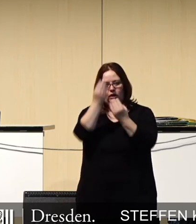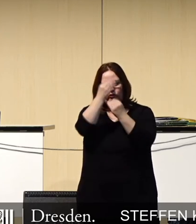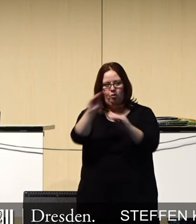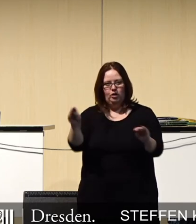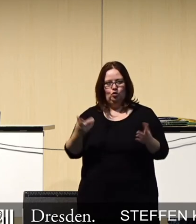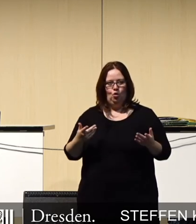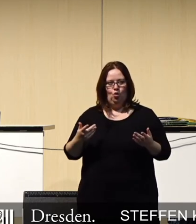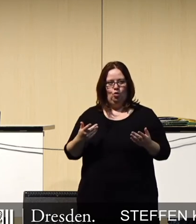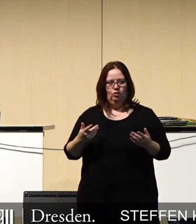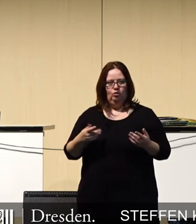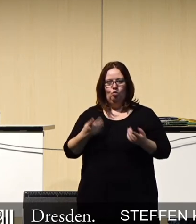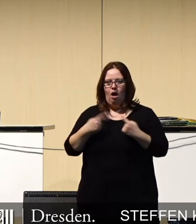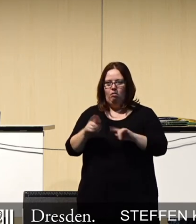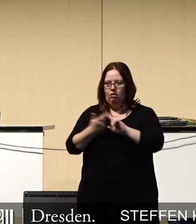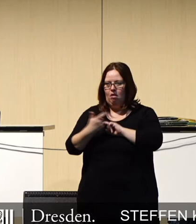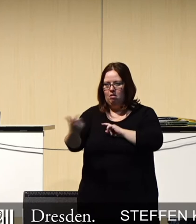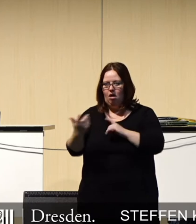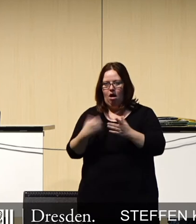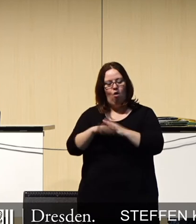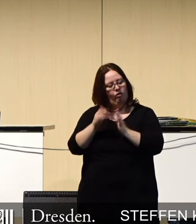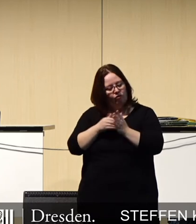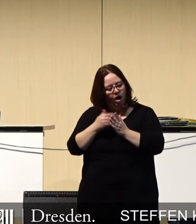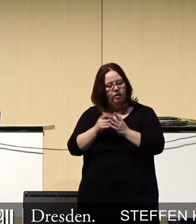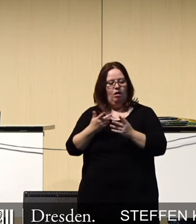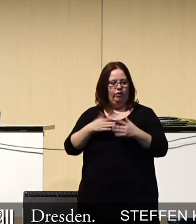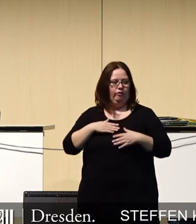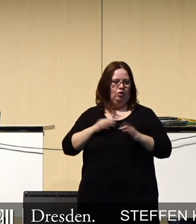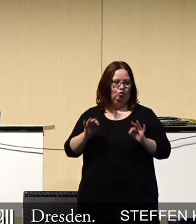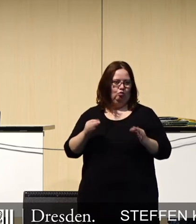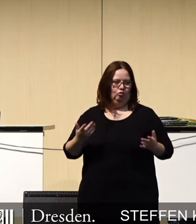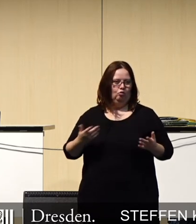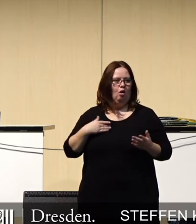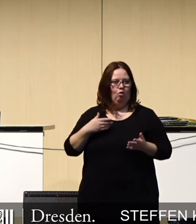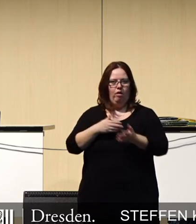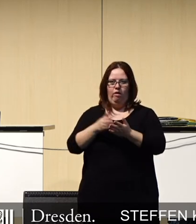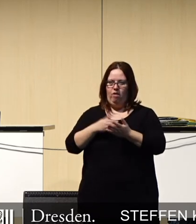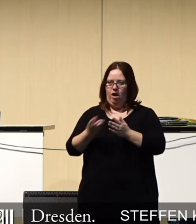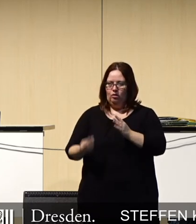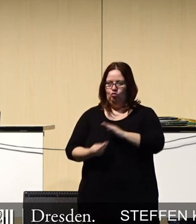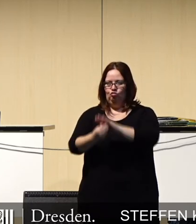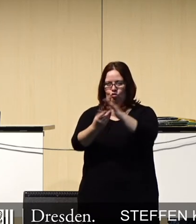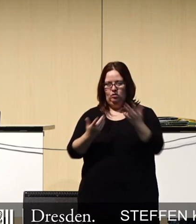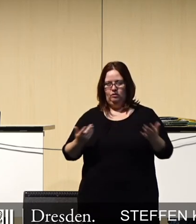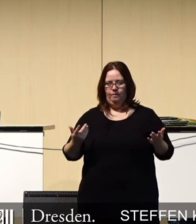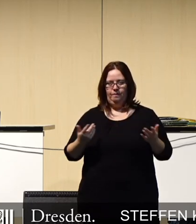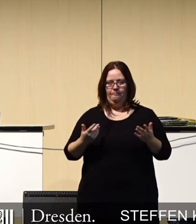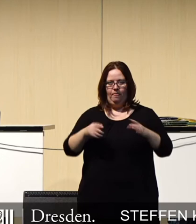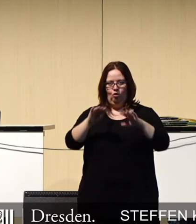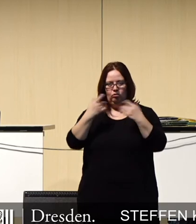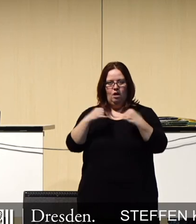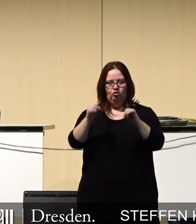oder auch über andere Kanäle, dem folgen wir. Das finden wir gut und werden uns dort auch entsprechend in Zukunft weiter